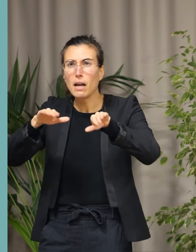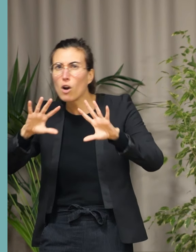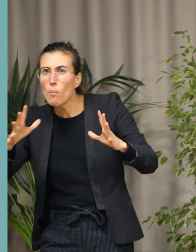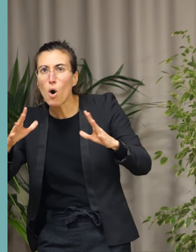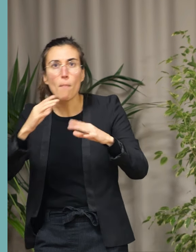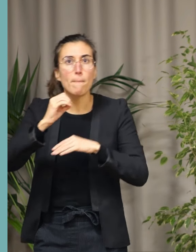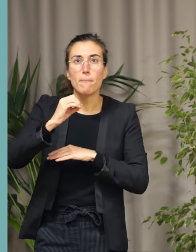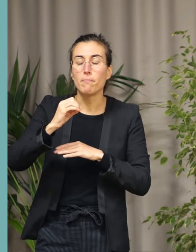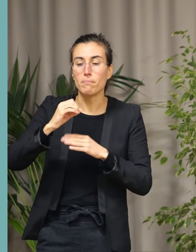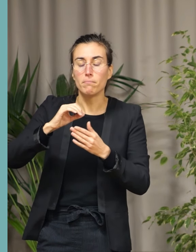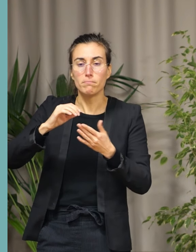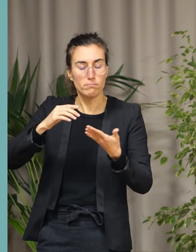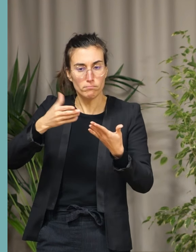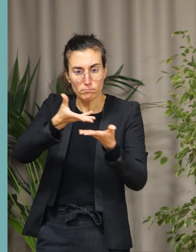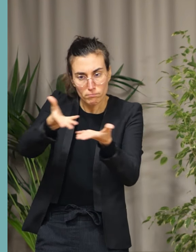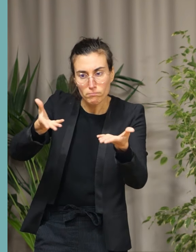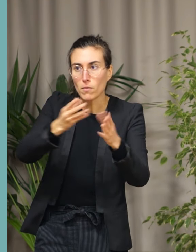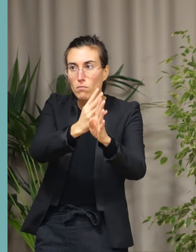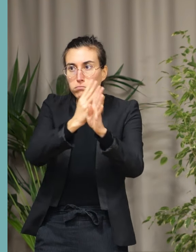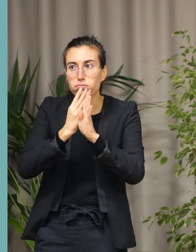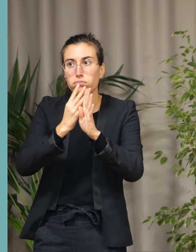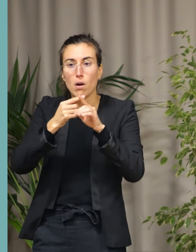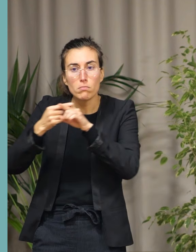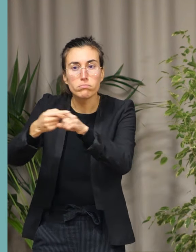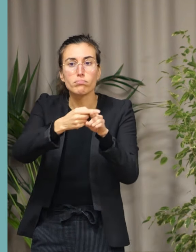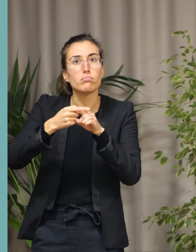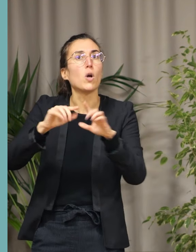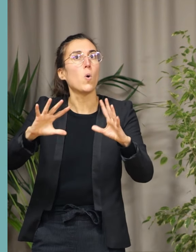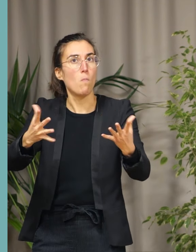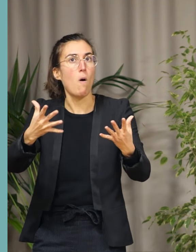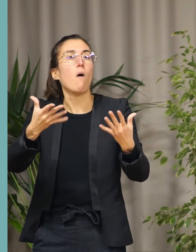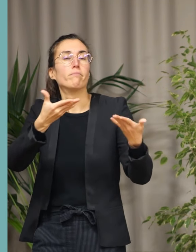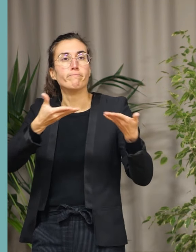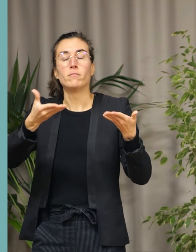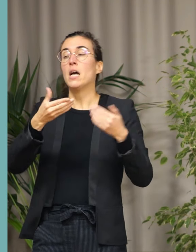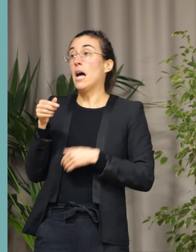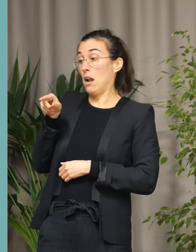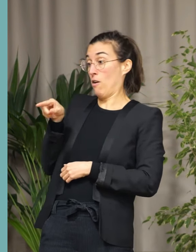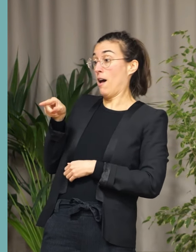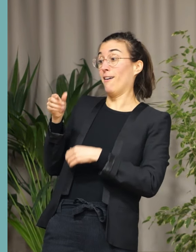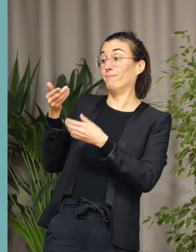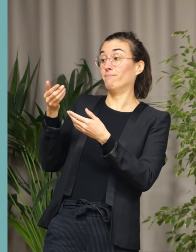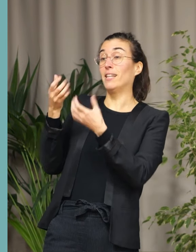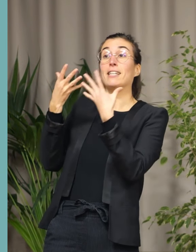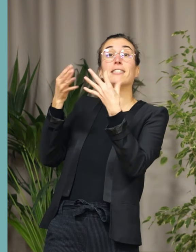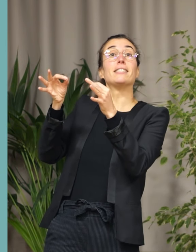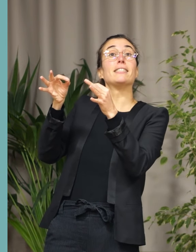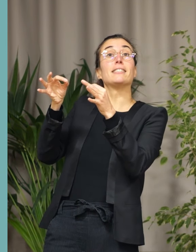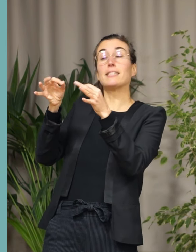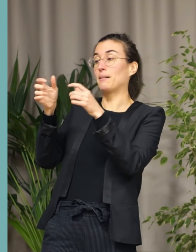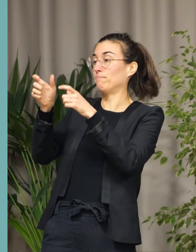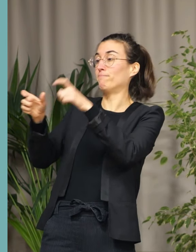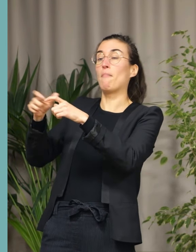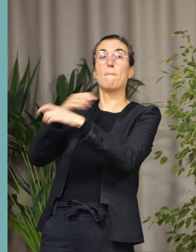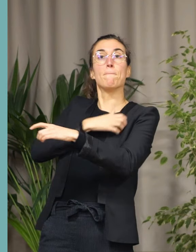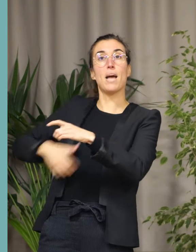Aux côtés d'une dizaine de maires d'Angéloire métropole, je m'engage par ailleurs dans une réflexion